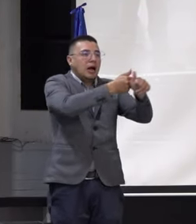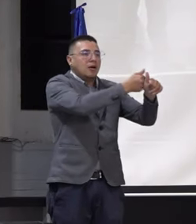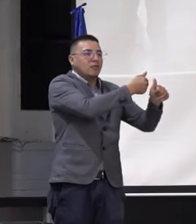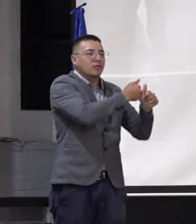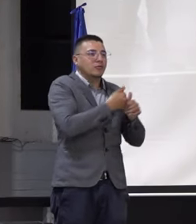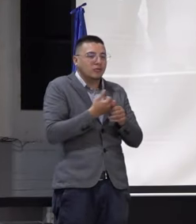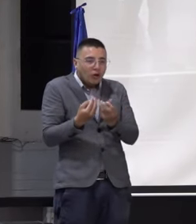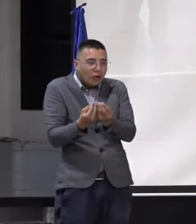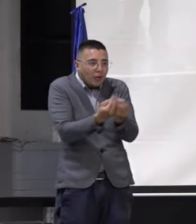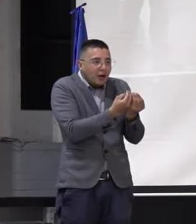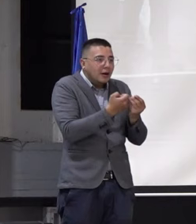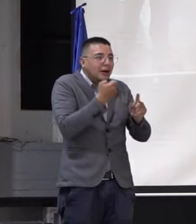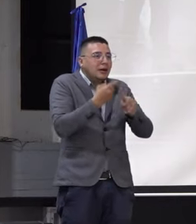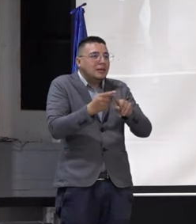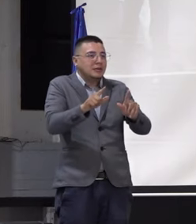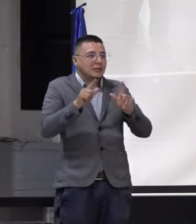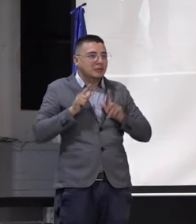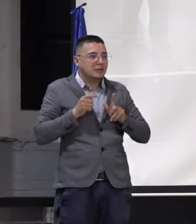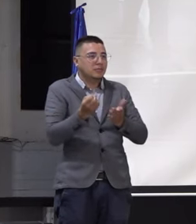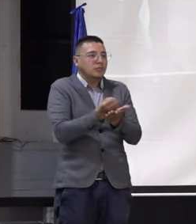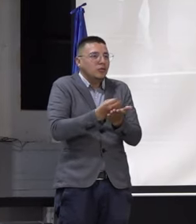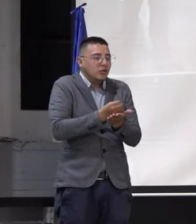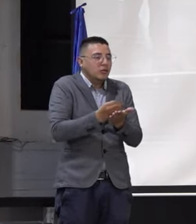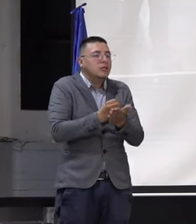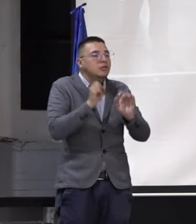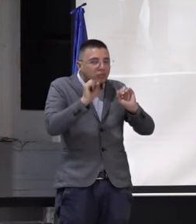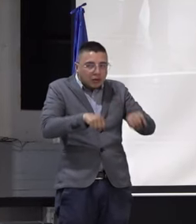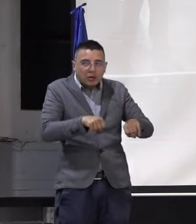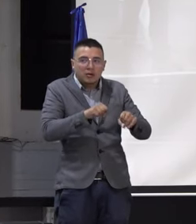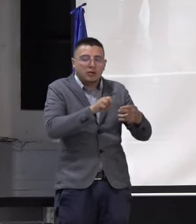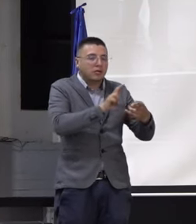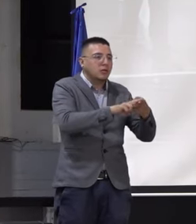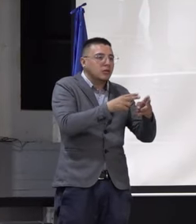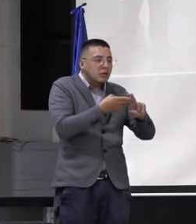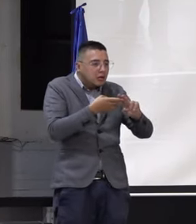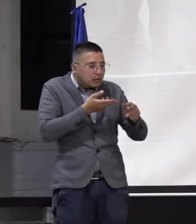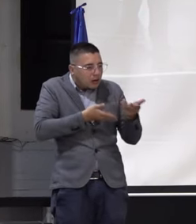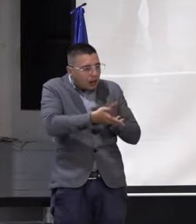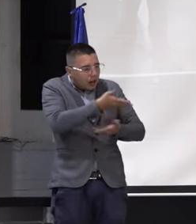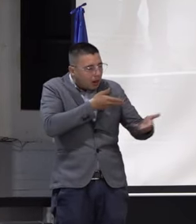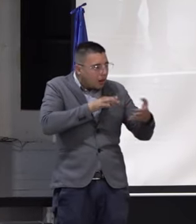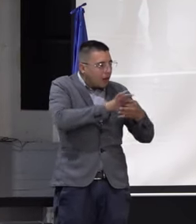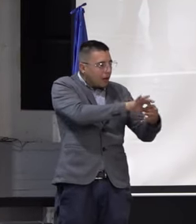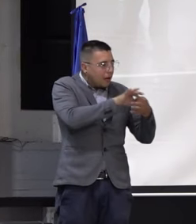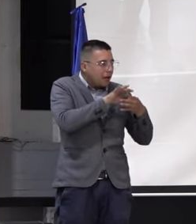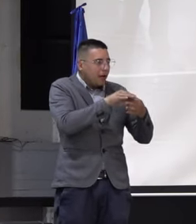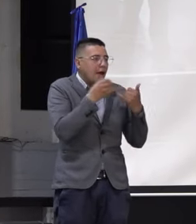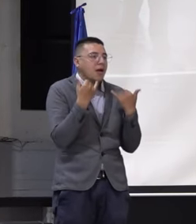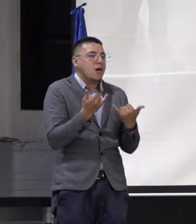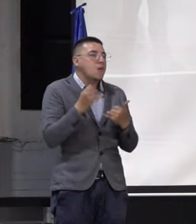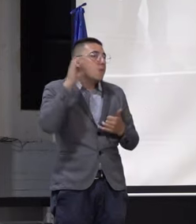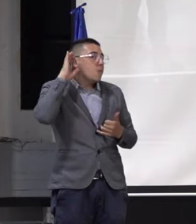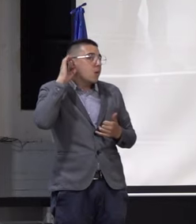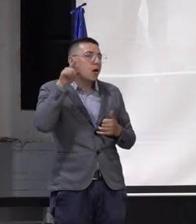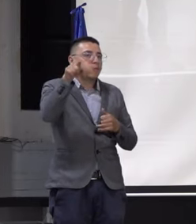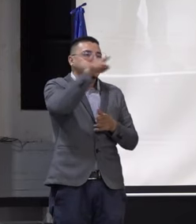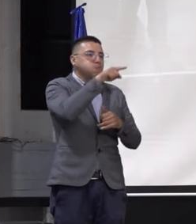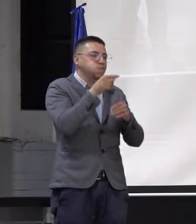egresados también de biología, y se puedan relacionar con los compañeros que están actualmente estudiando.